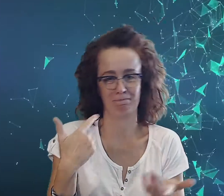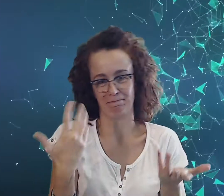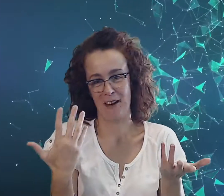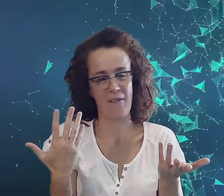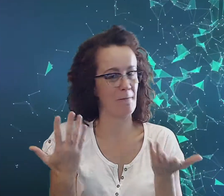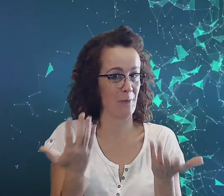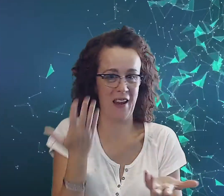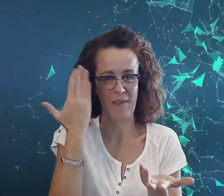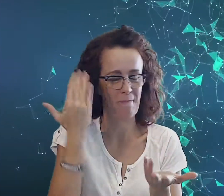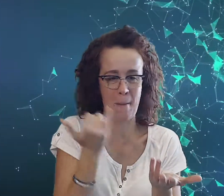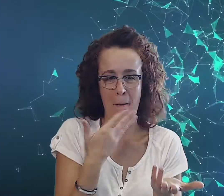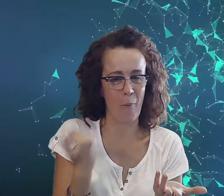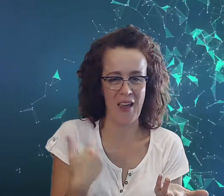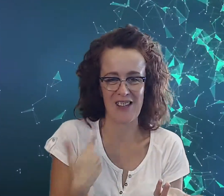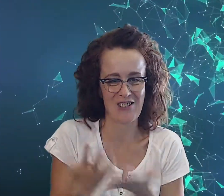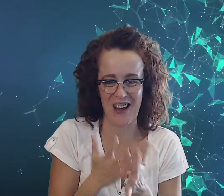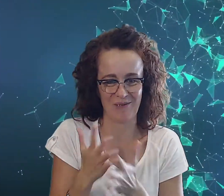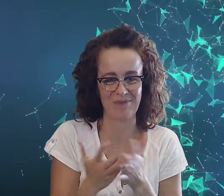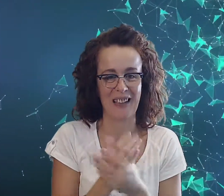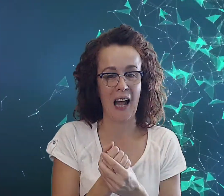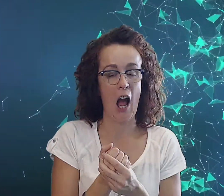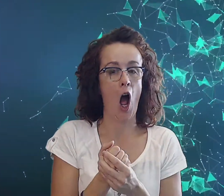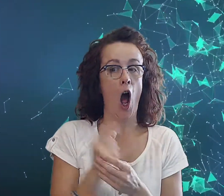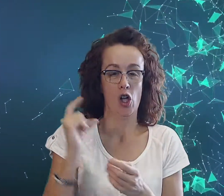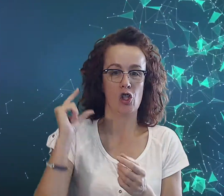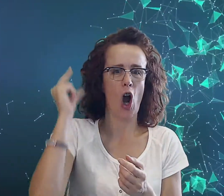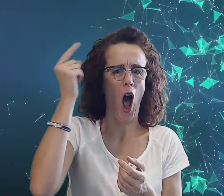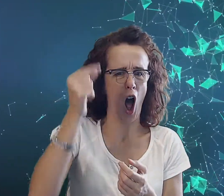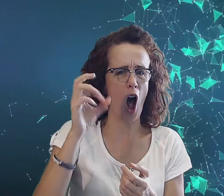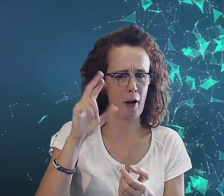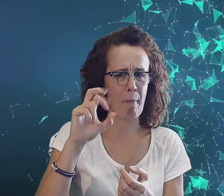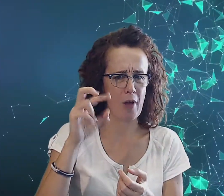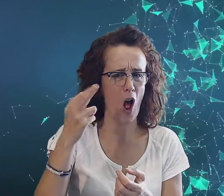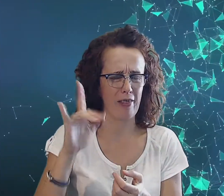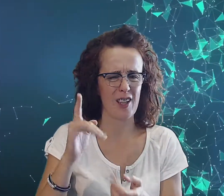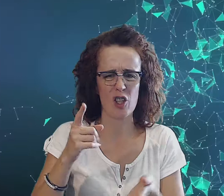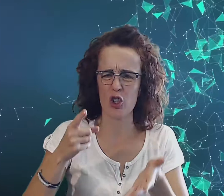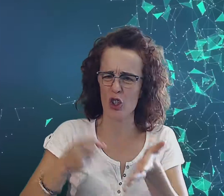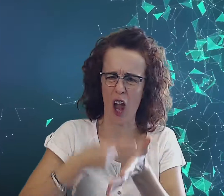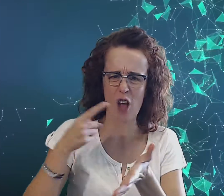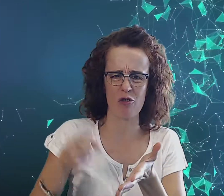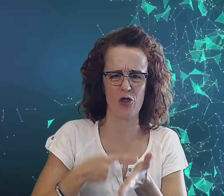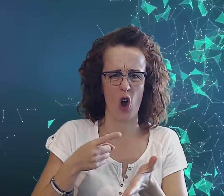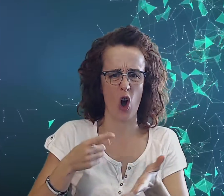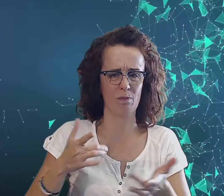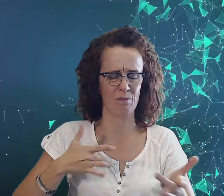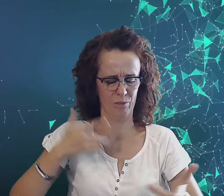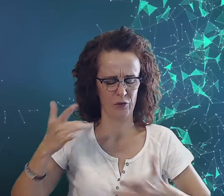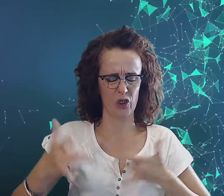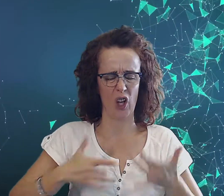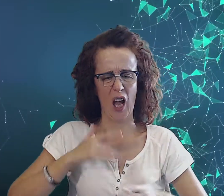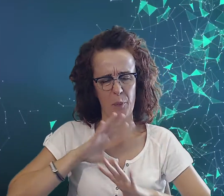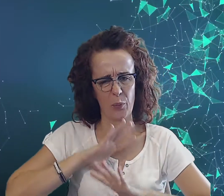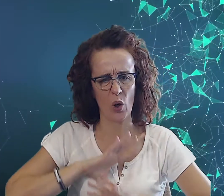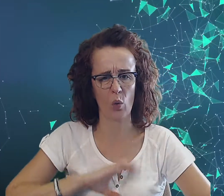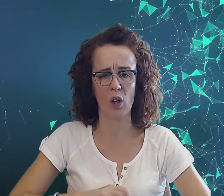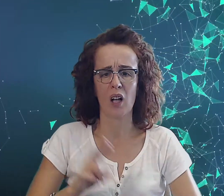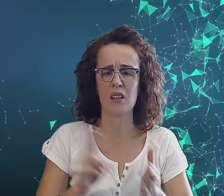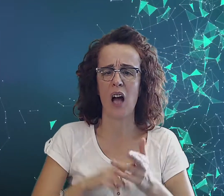nie wiem, nie wiem, nie mam pojęcia. Skarpiony szęto cierpią na